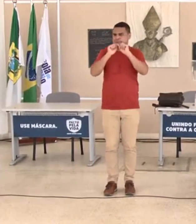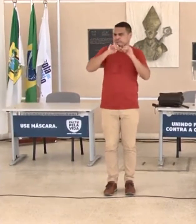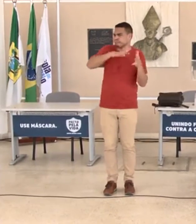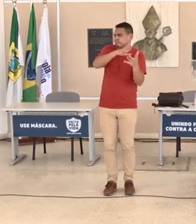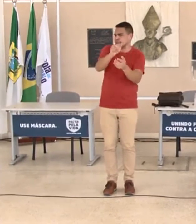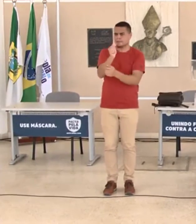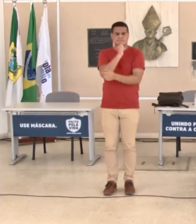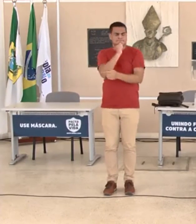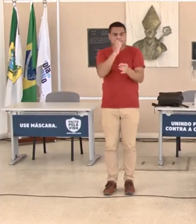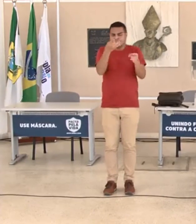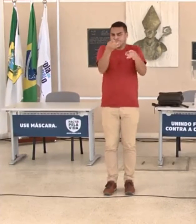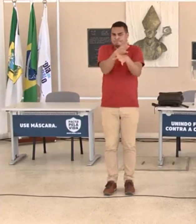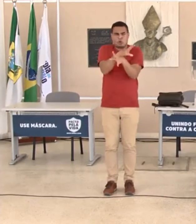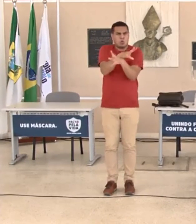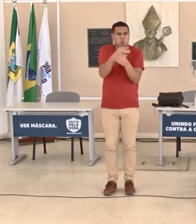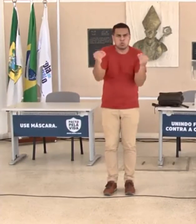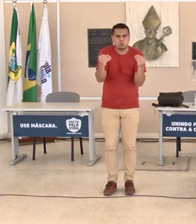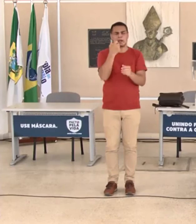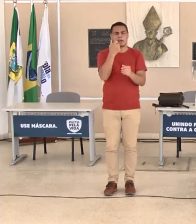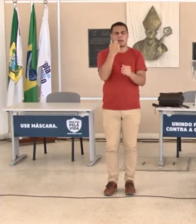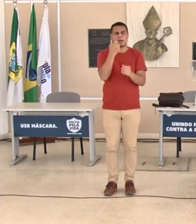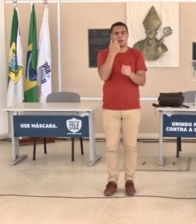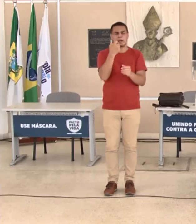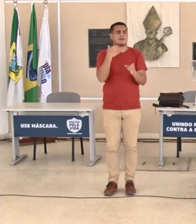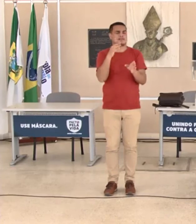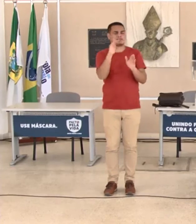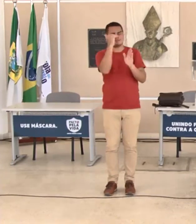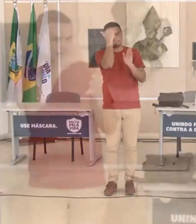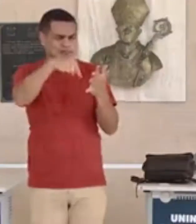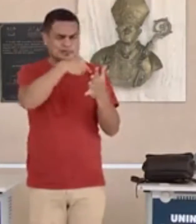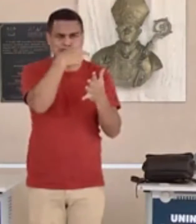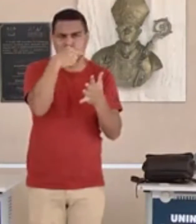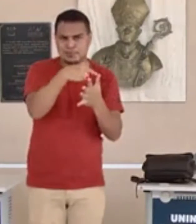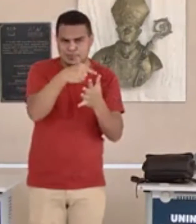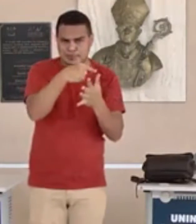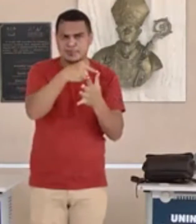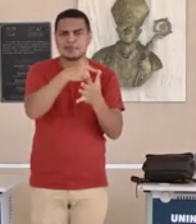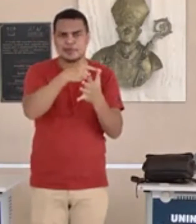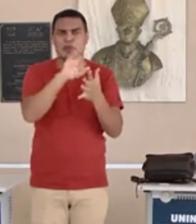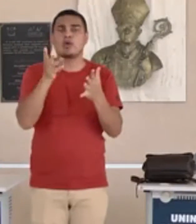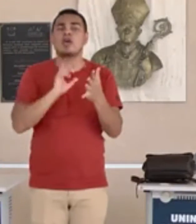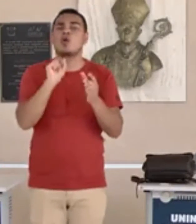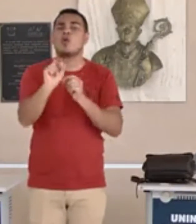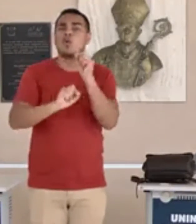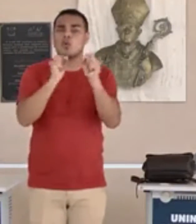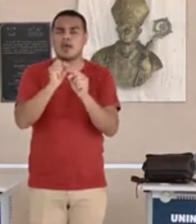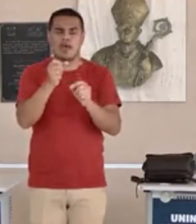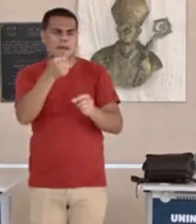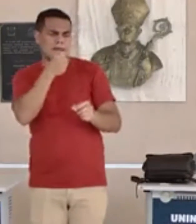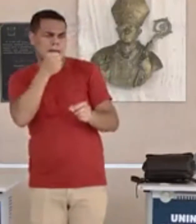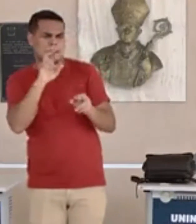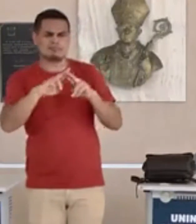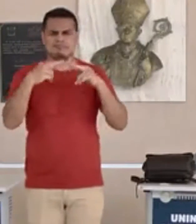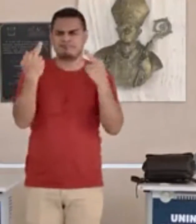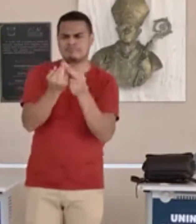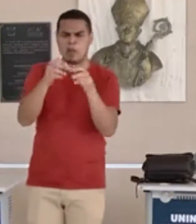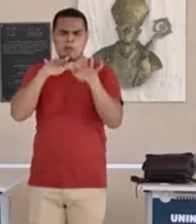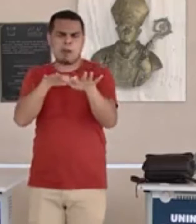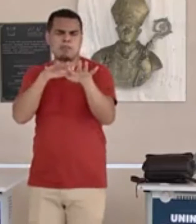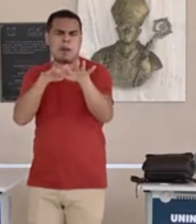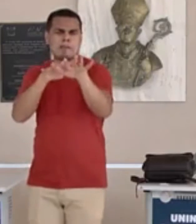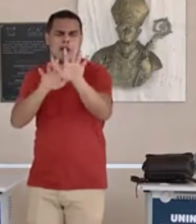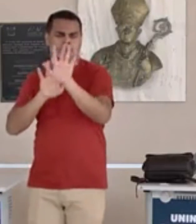nós precisamos seguir respeitando essas recomendações. De que a realização de comícios, passeatas